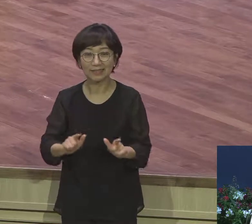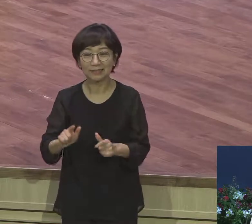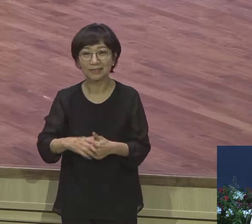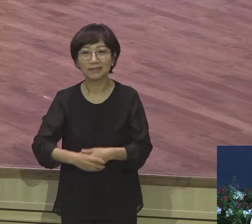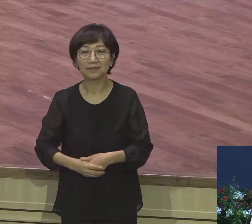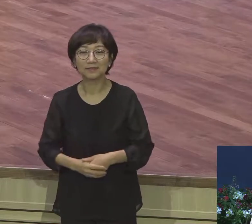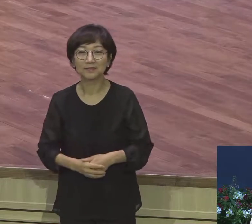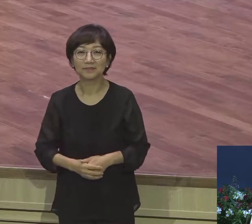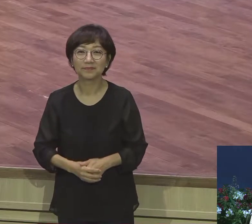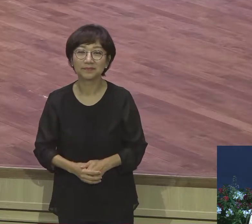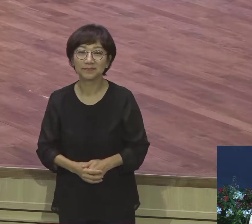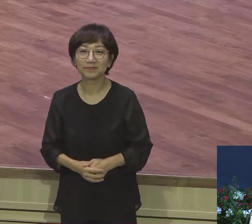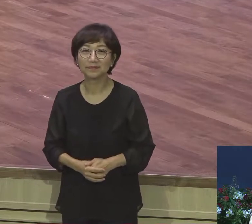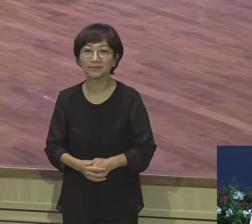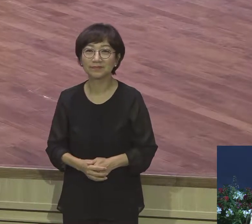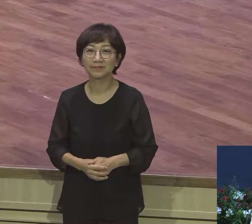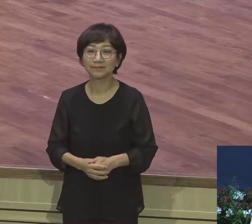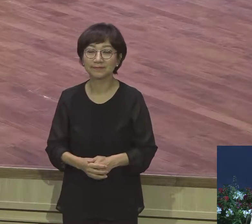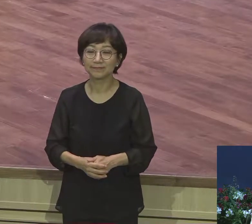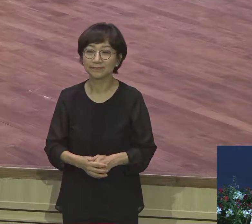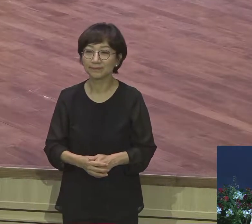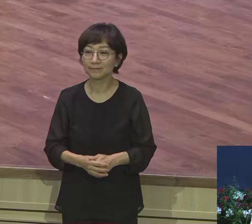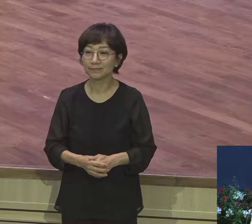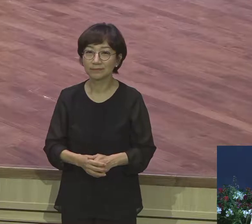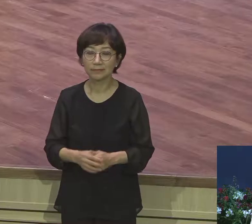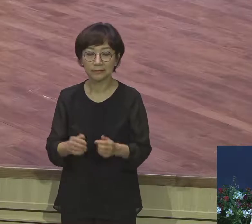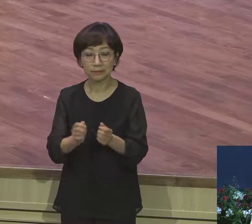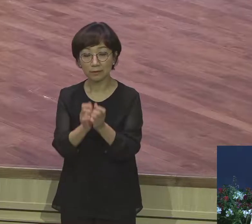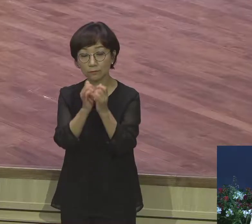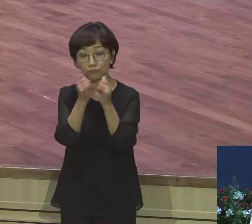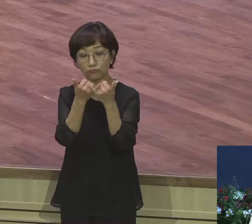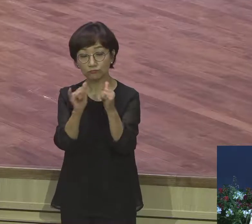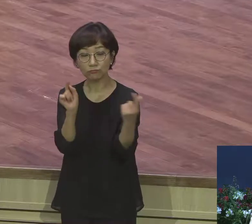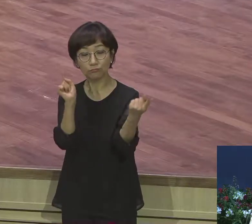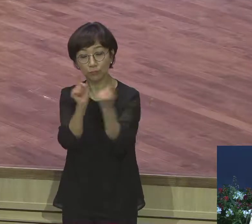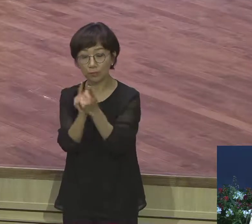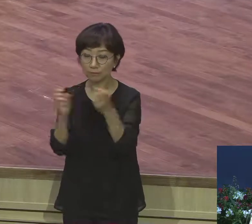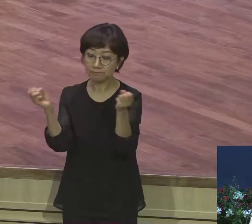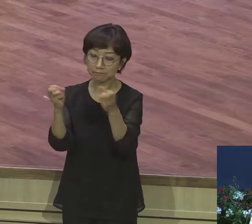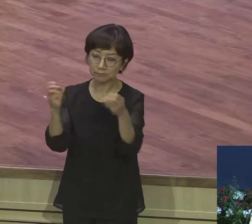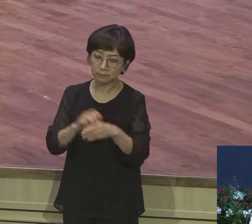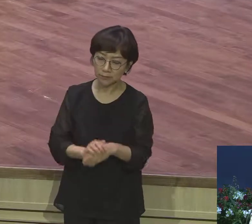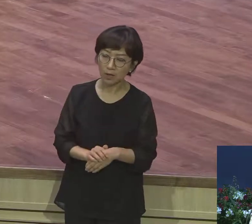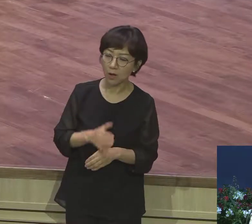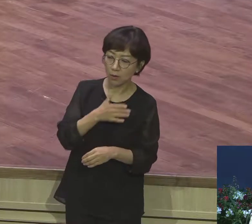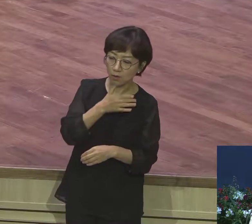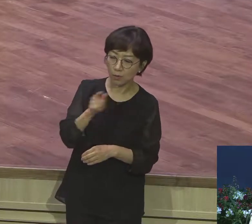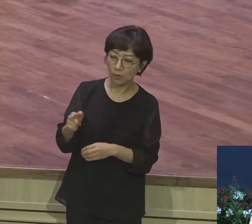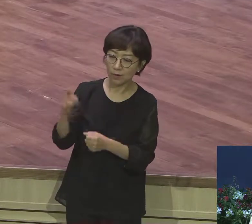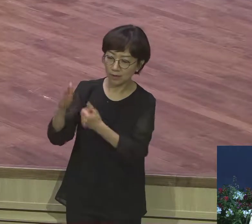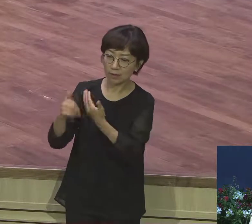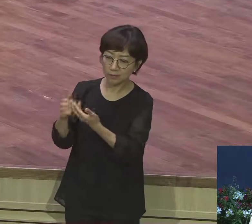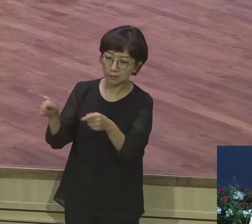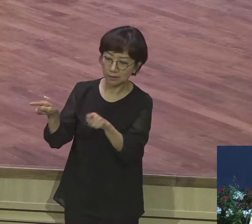가까이 가까이 가까이 사람 이분은 하나님의 사람이구나 이분은 정말